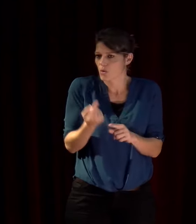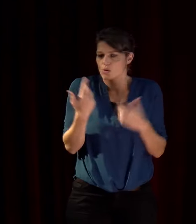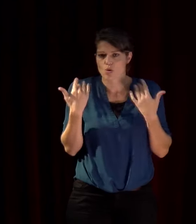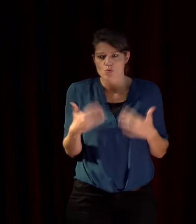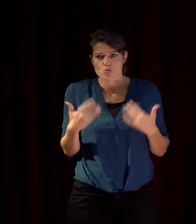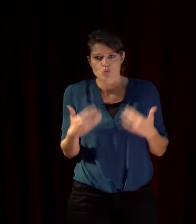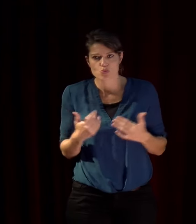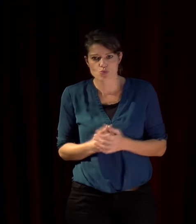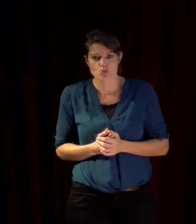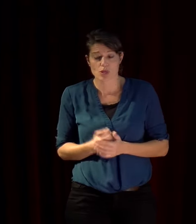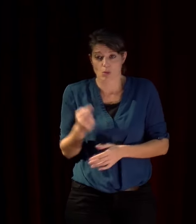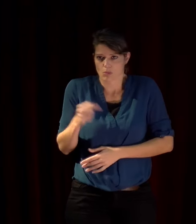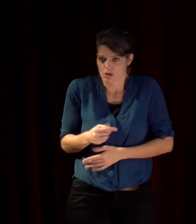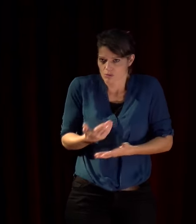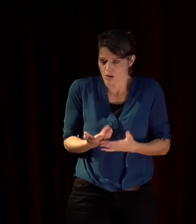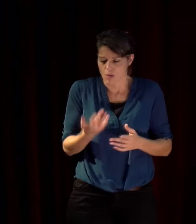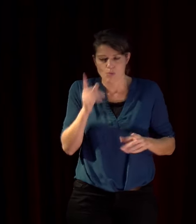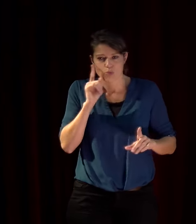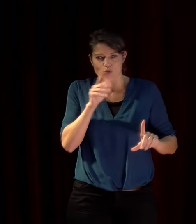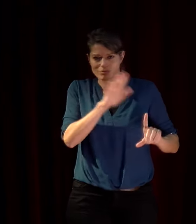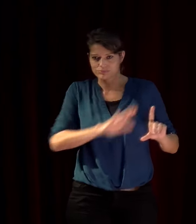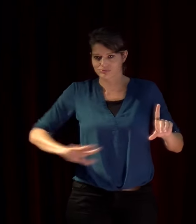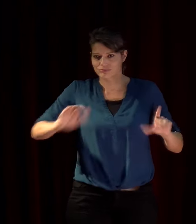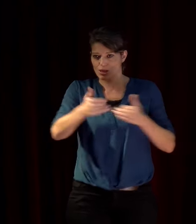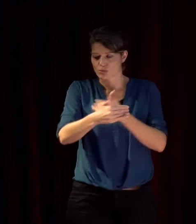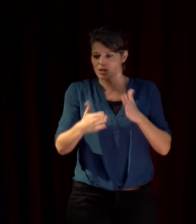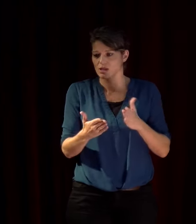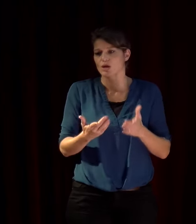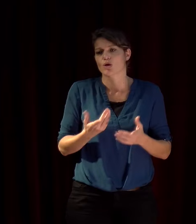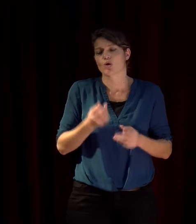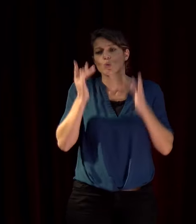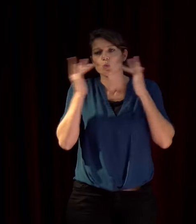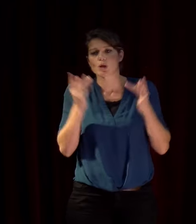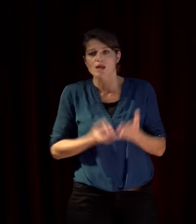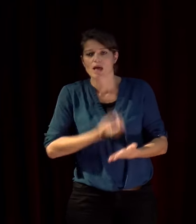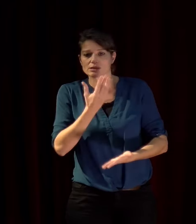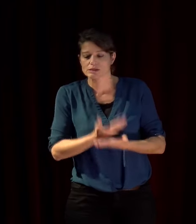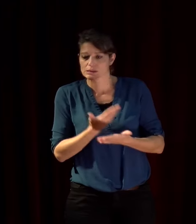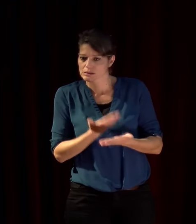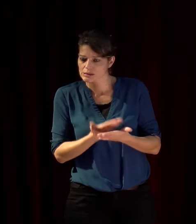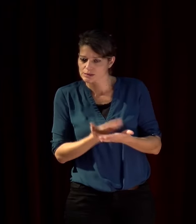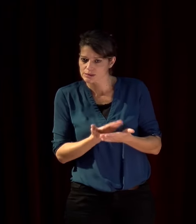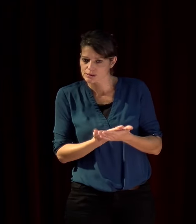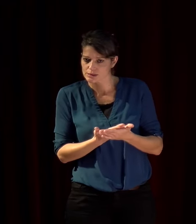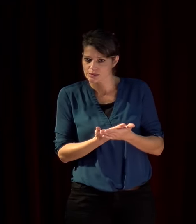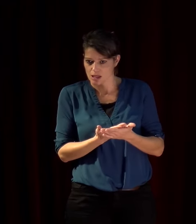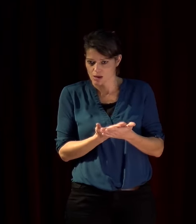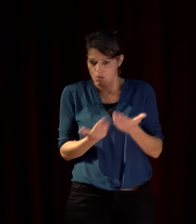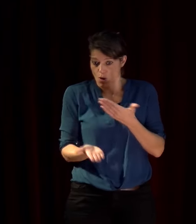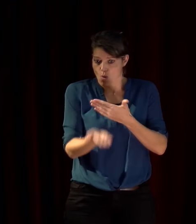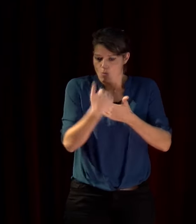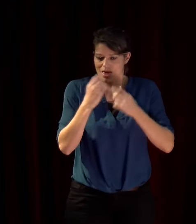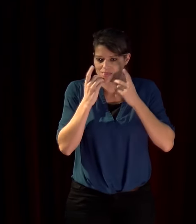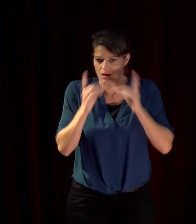puisque le secteur culturel et artistique est une des composantes essentielles de la démocratie et du